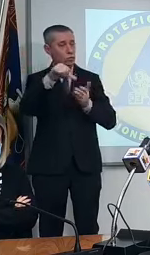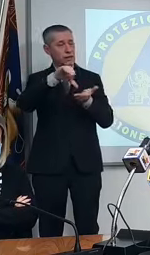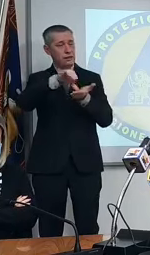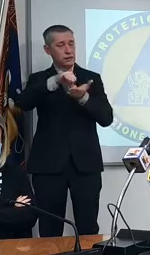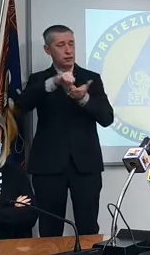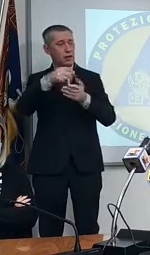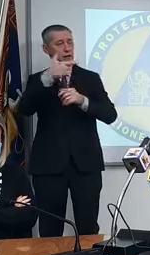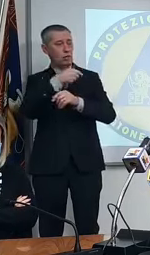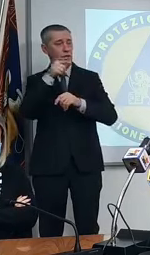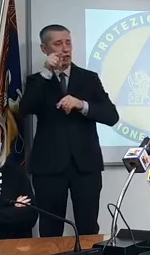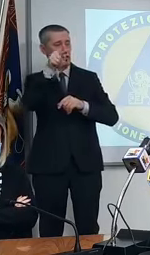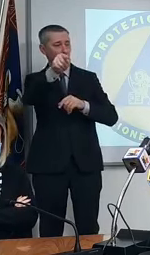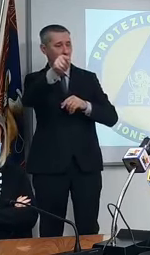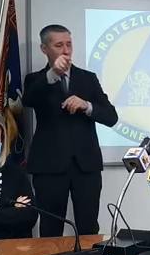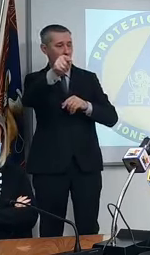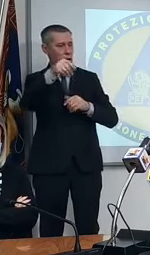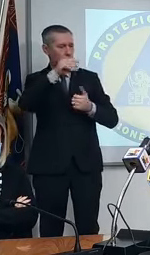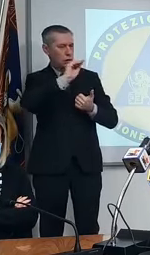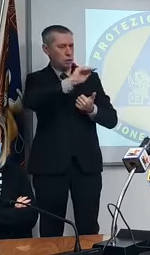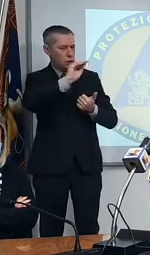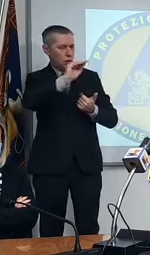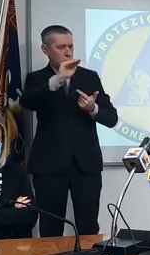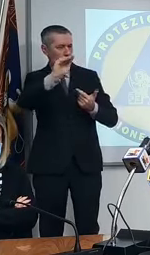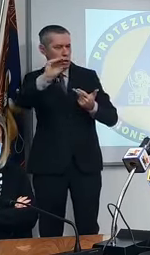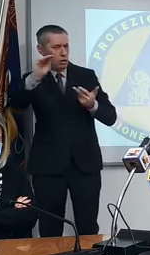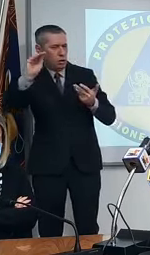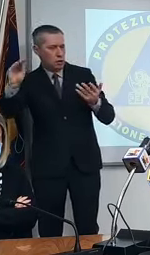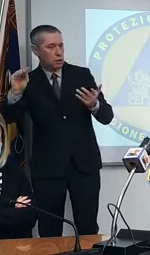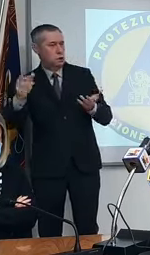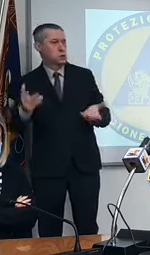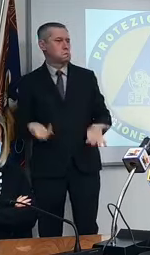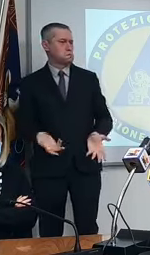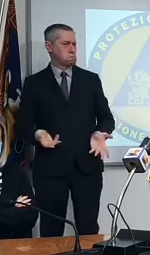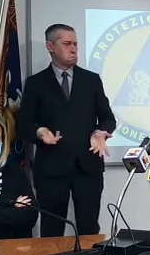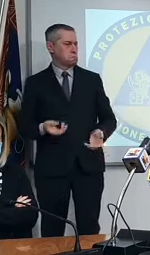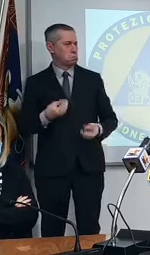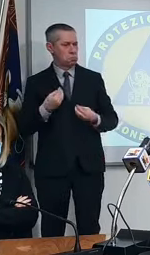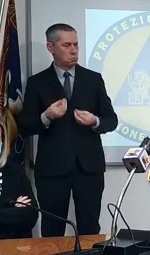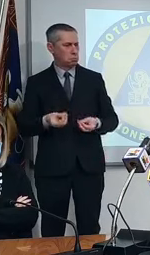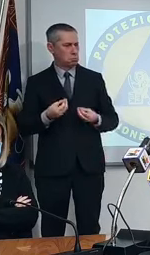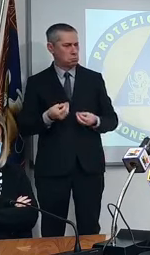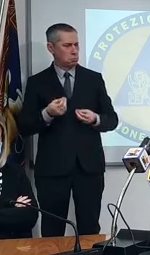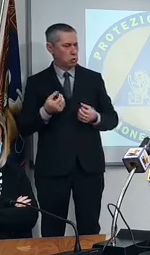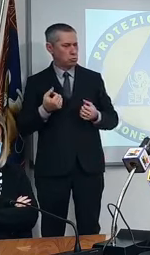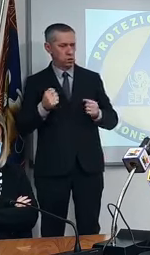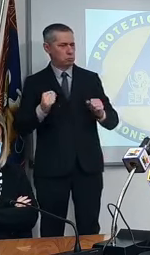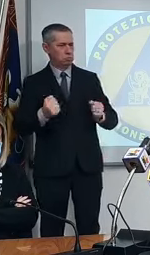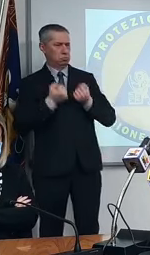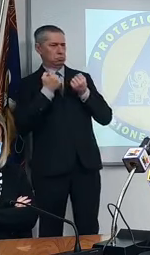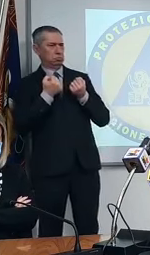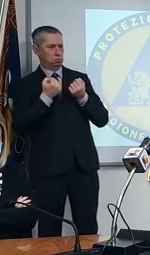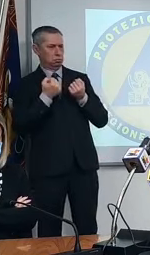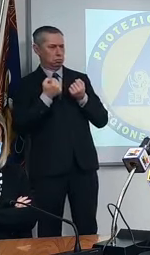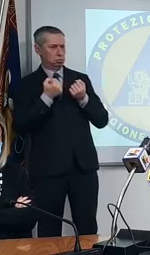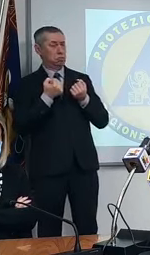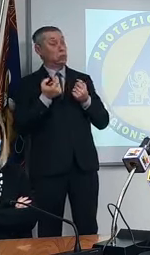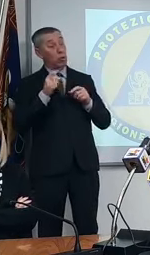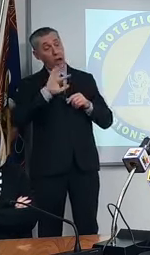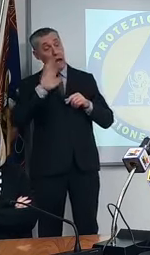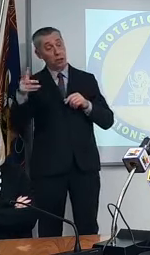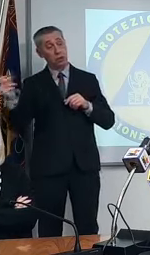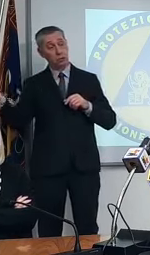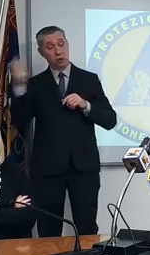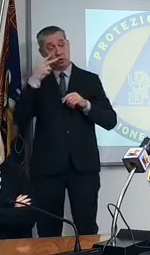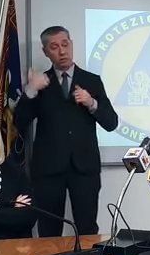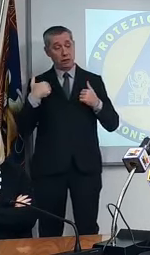e non c'è stato verso non si riesce a capire perché ripeto poi tanti mi hanno segnalato che